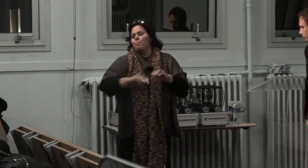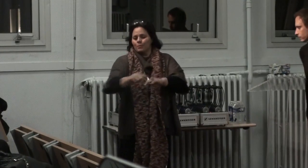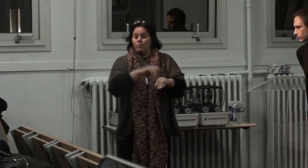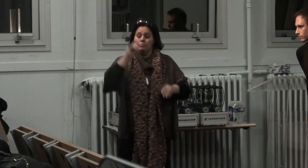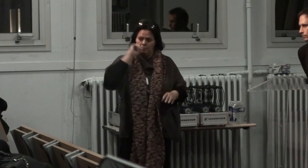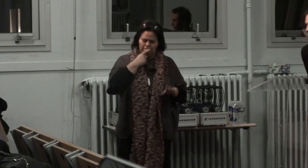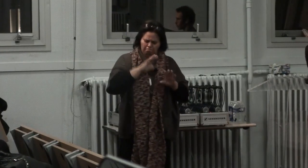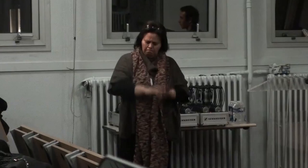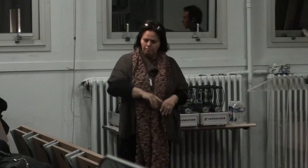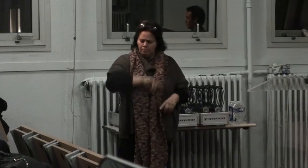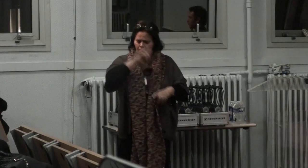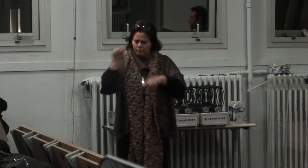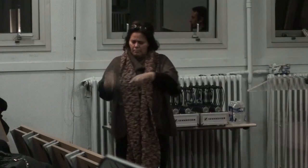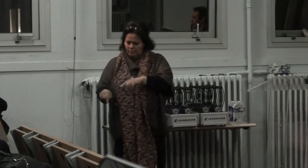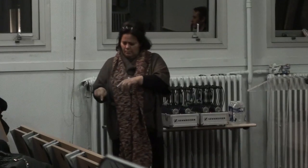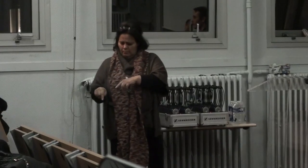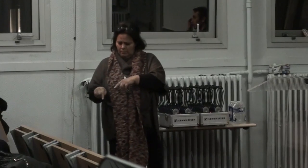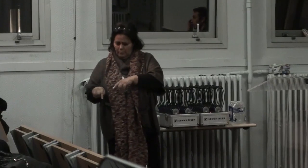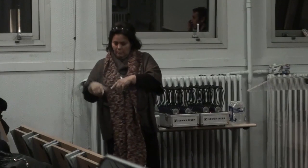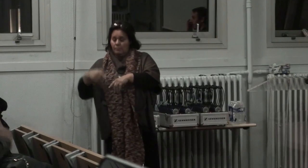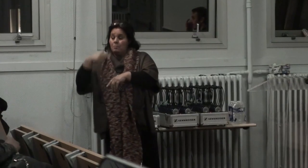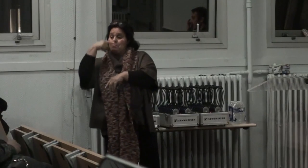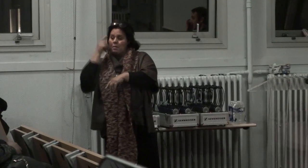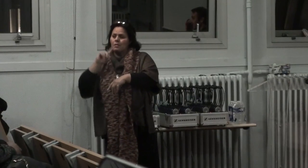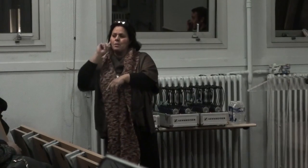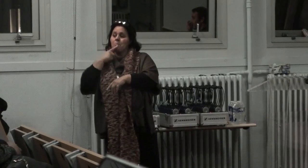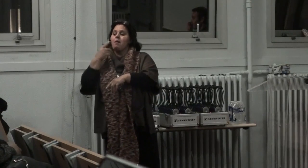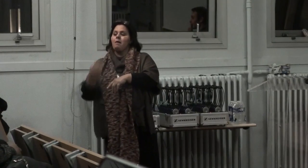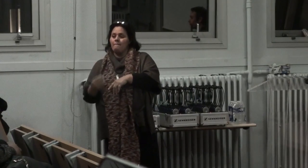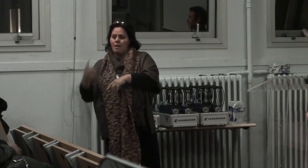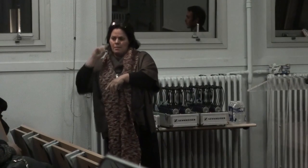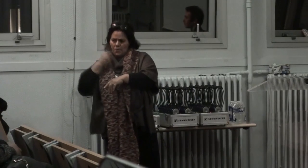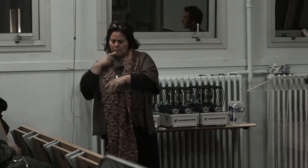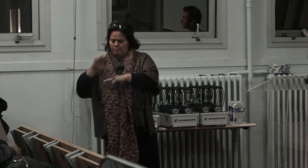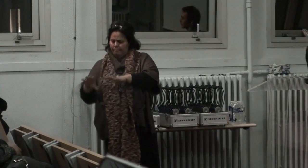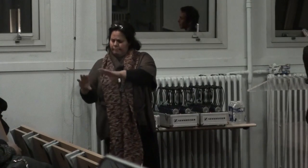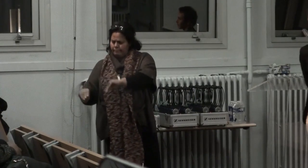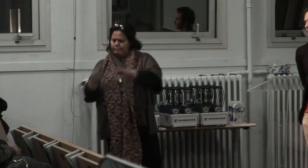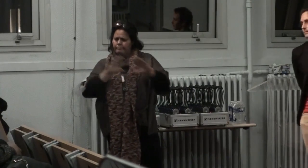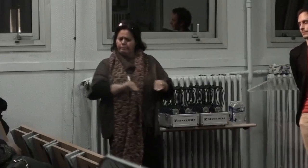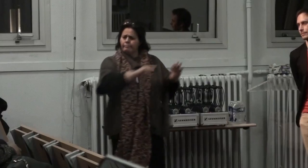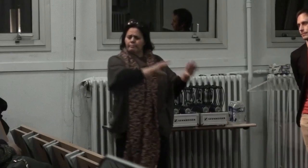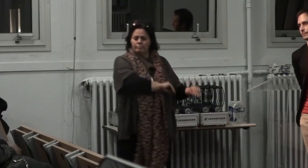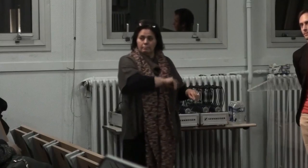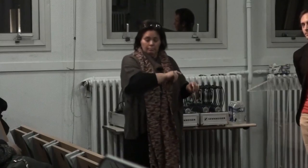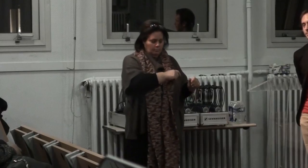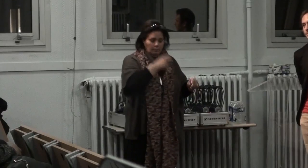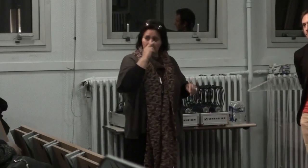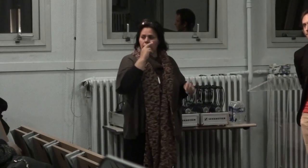la population sourde et des parents sourds qui entendent une enfant sourd distinguée